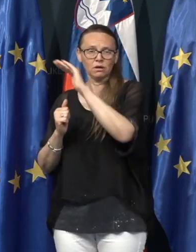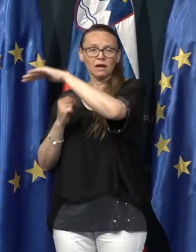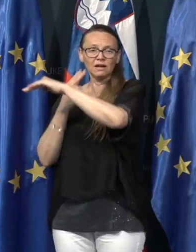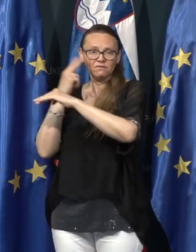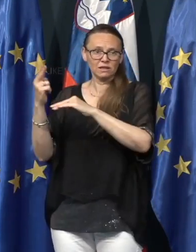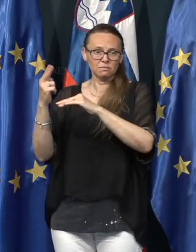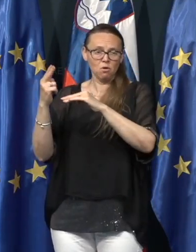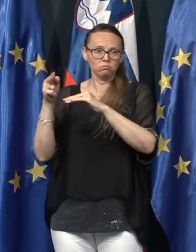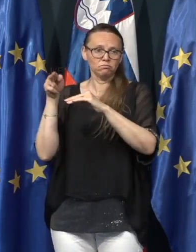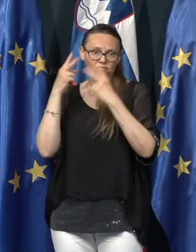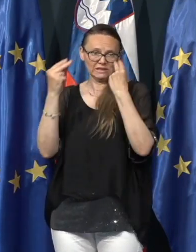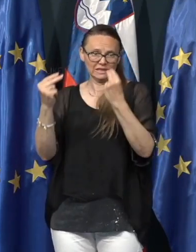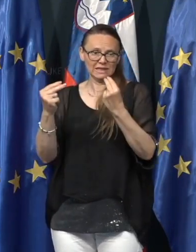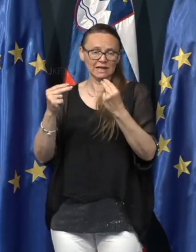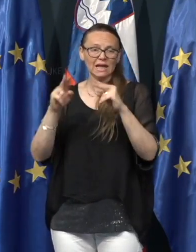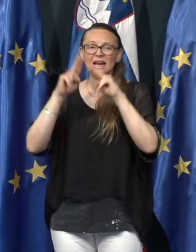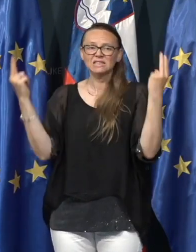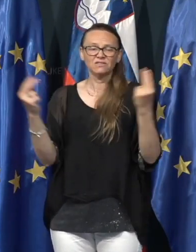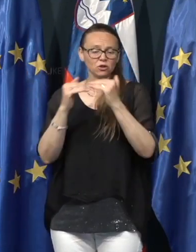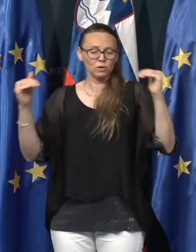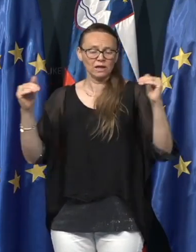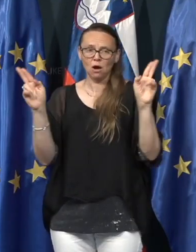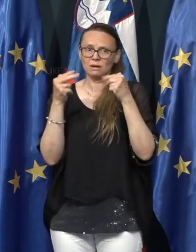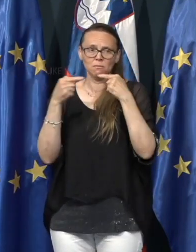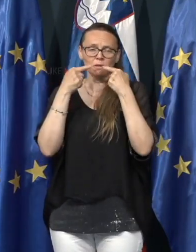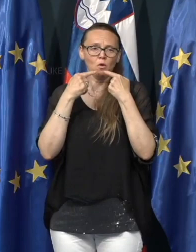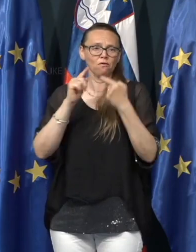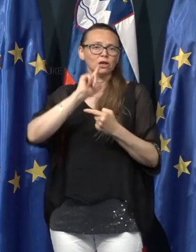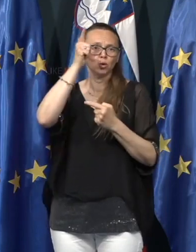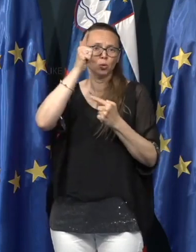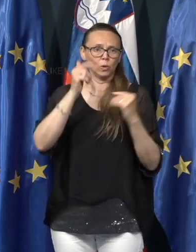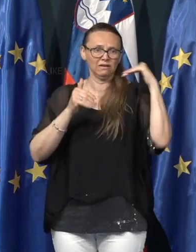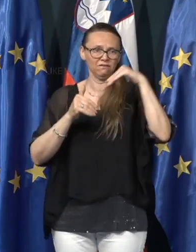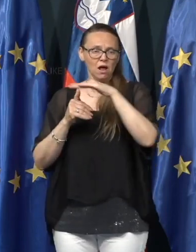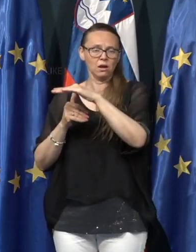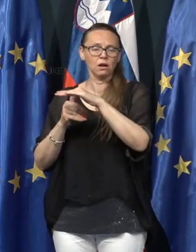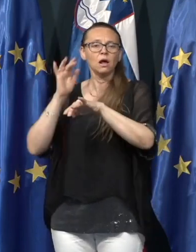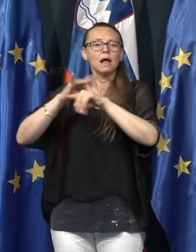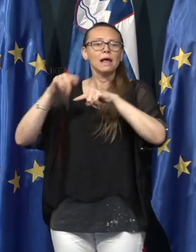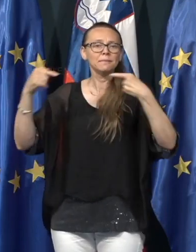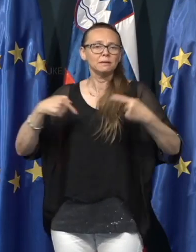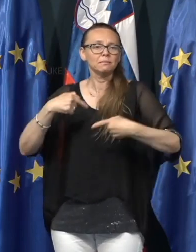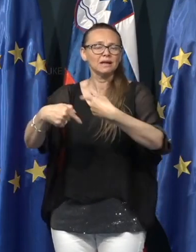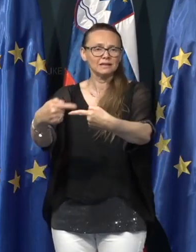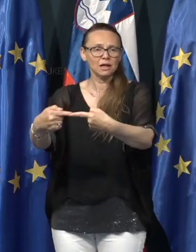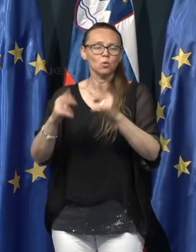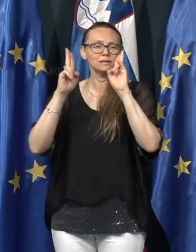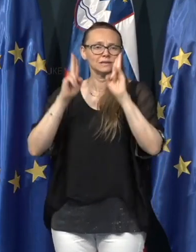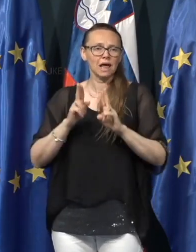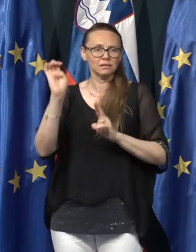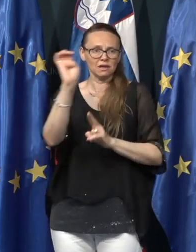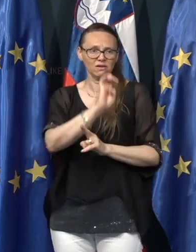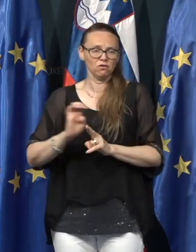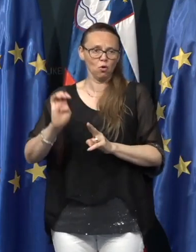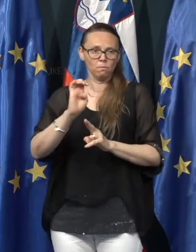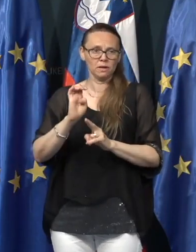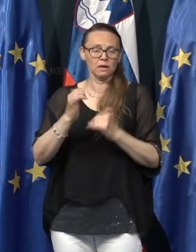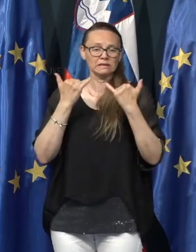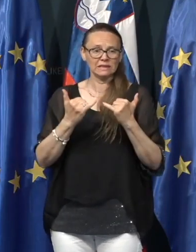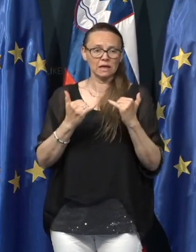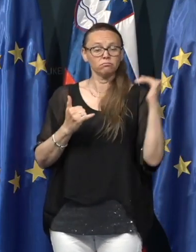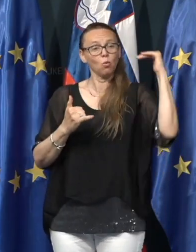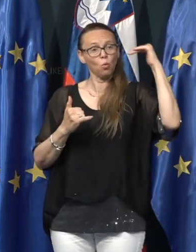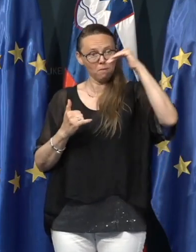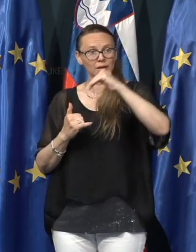svetovni ravni, da bi govorili o drugem valu, ni. Epidemija se nadaljuje. Stanje v Evropi. Trend v